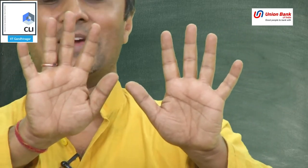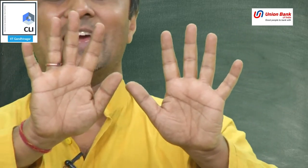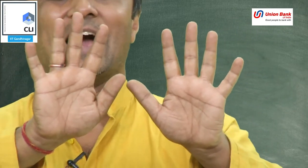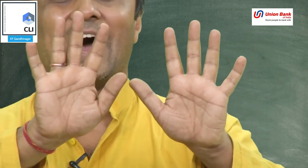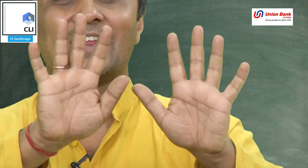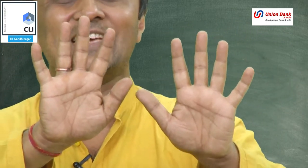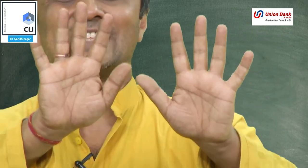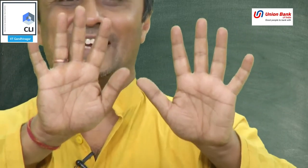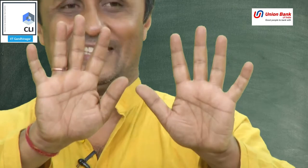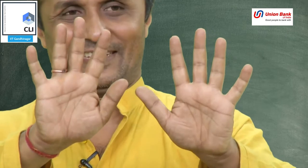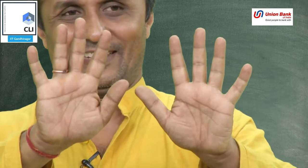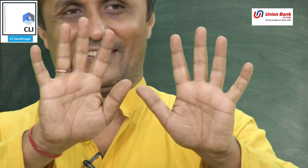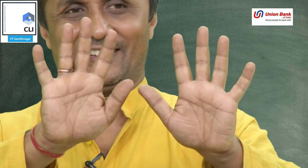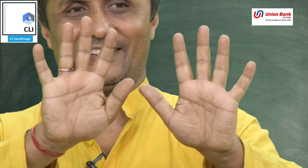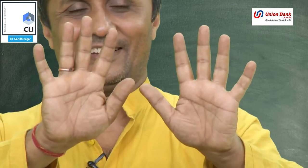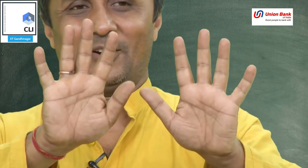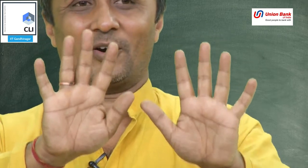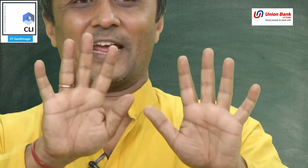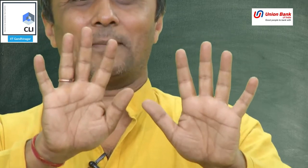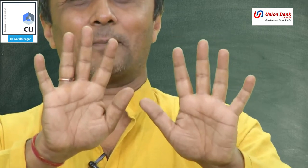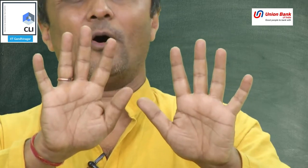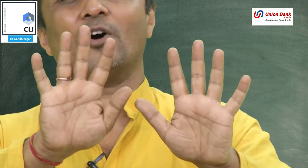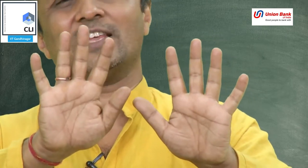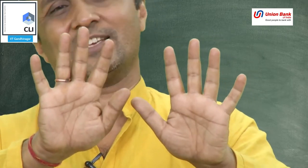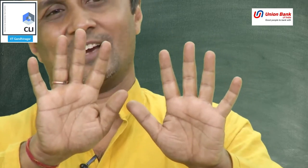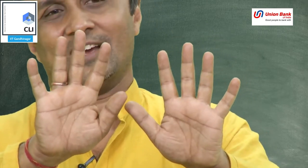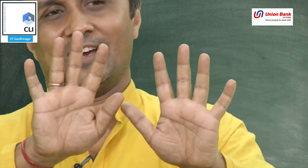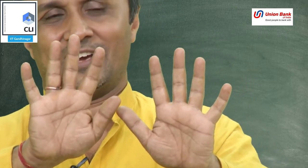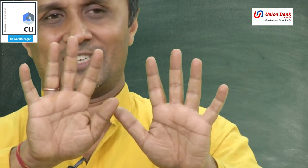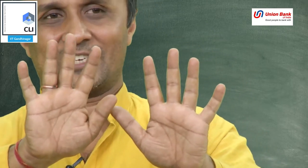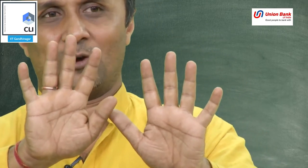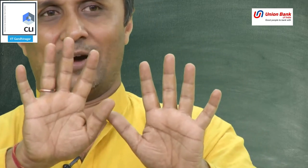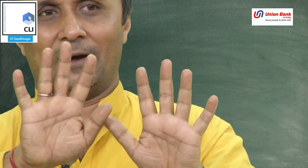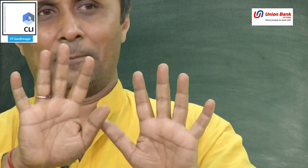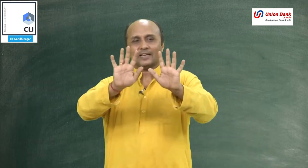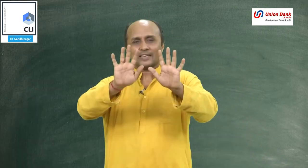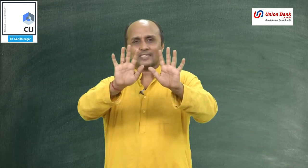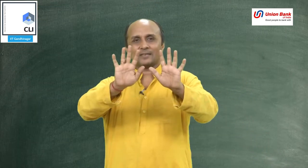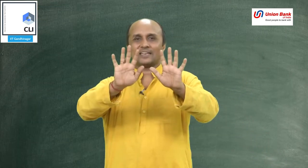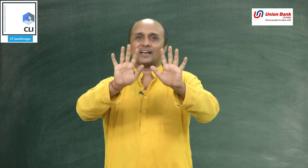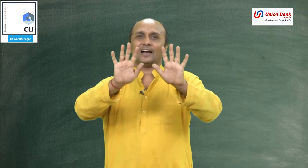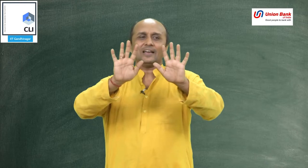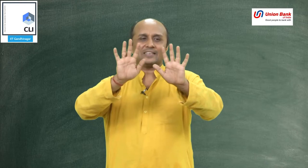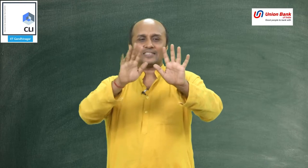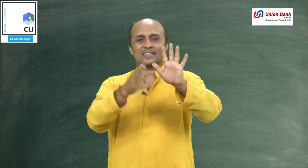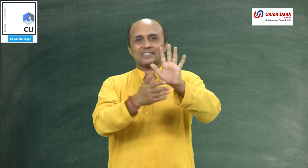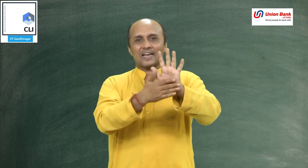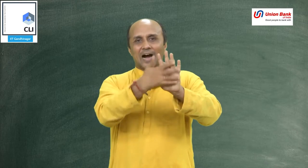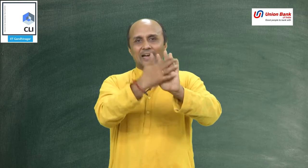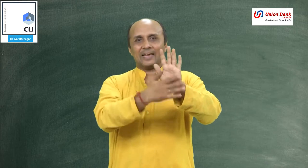38 तक गिन सकते हैं और एक बार बहुत ही अच्छा सिलसला हुआ किसी बच्चे ने कहा कि जिस तरह से आगे